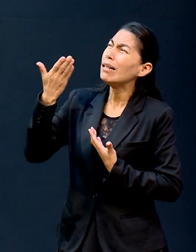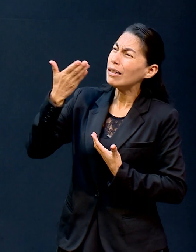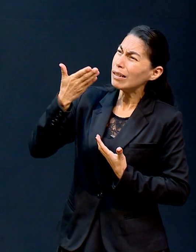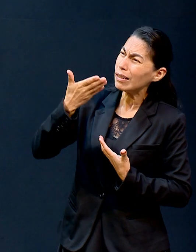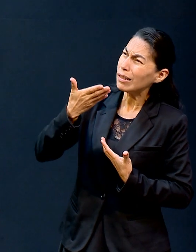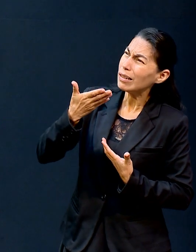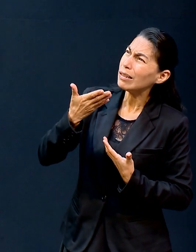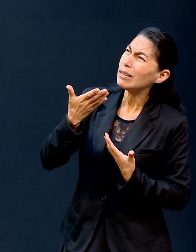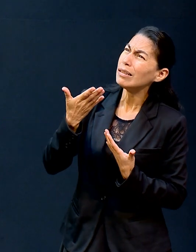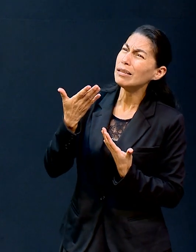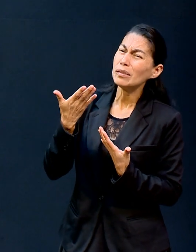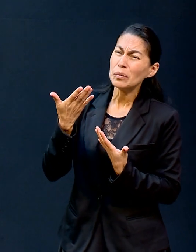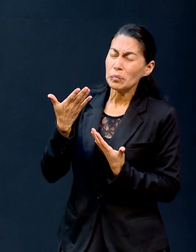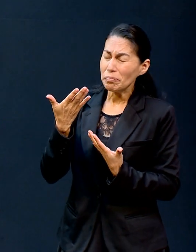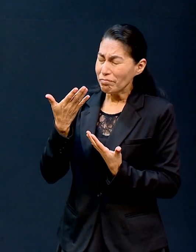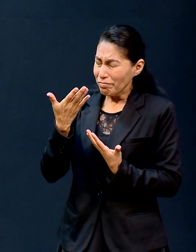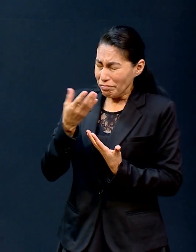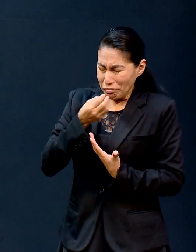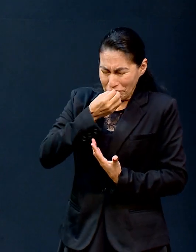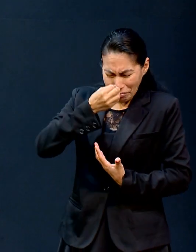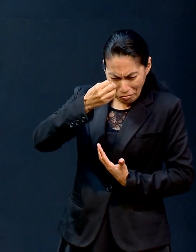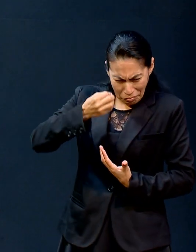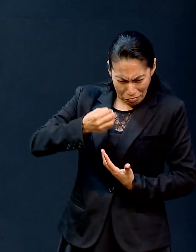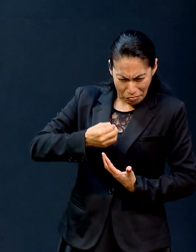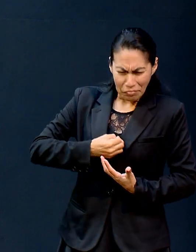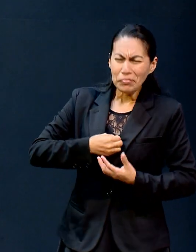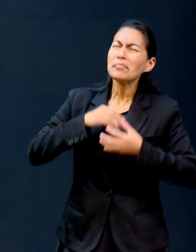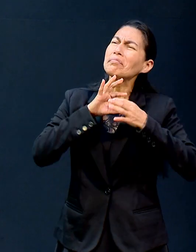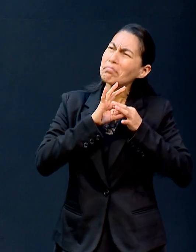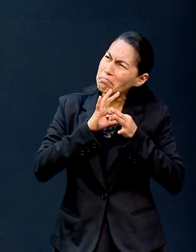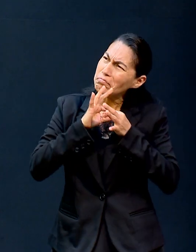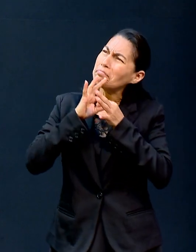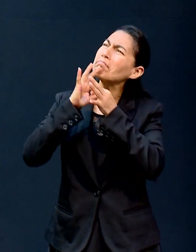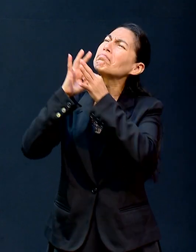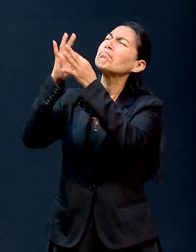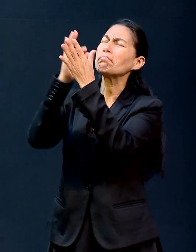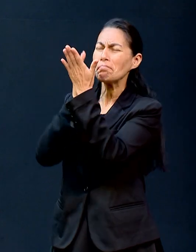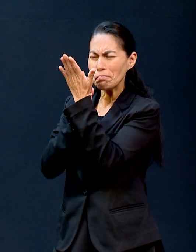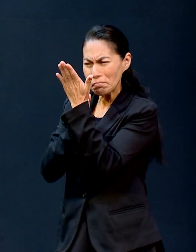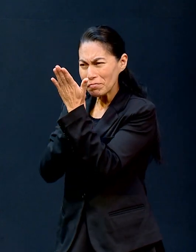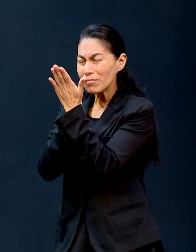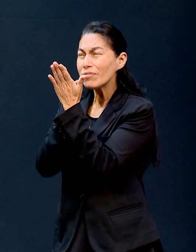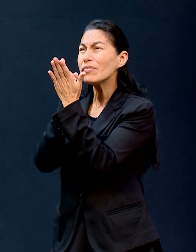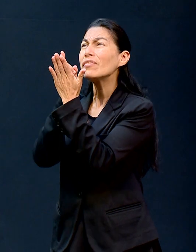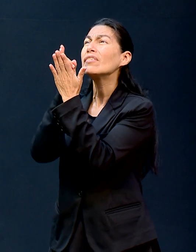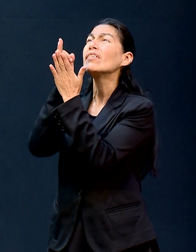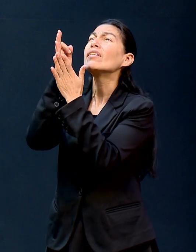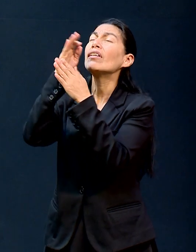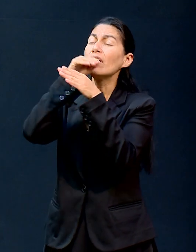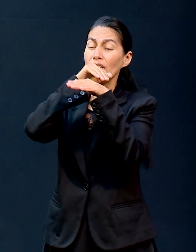mí más permanecí en su palabra y a su voz obedecí si